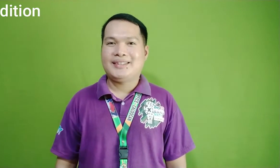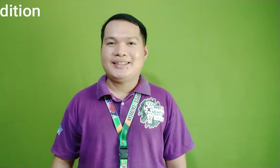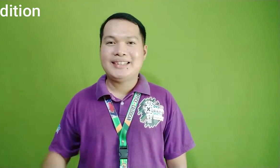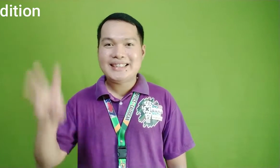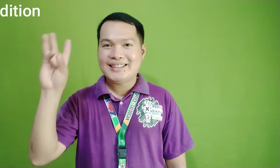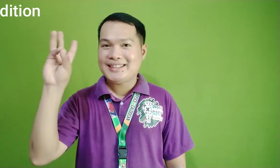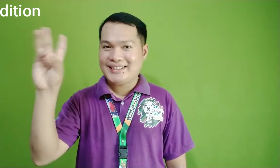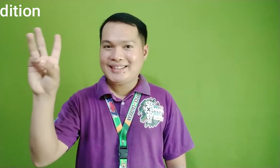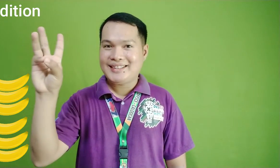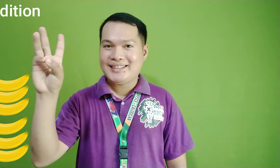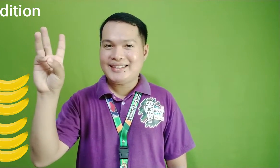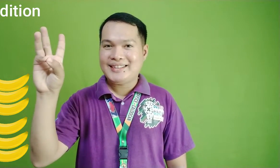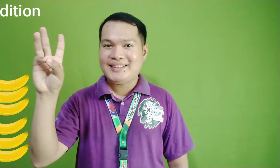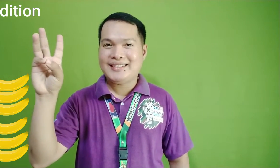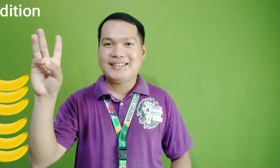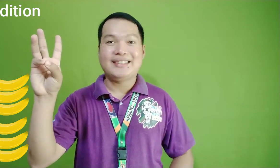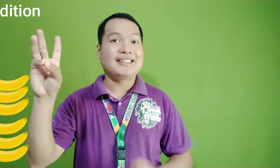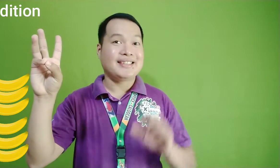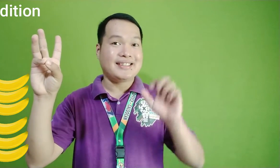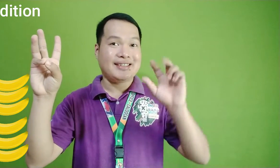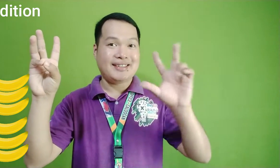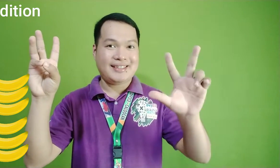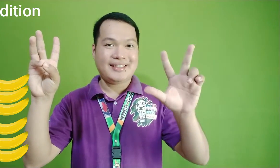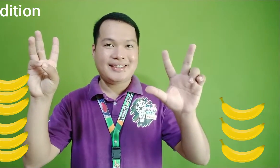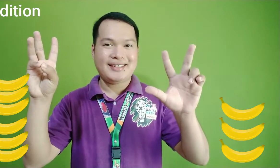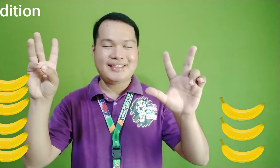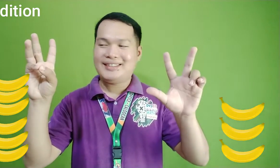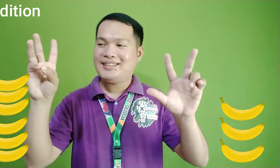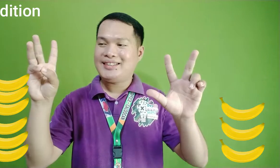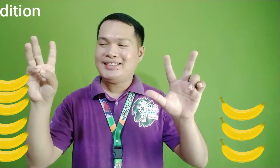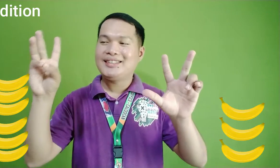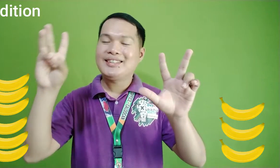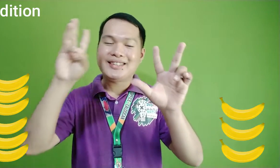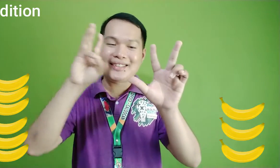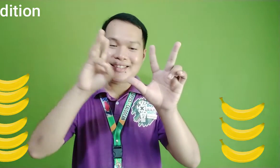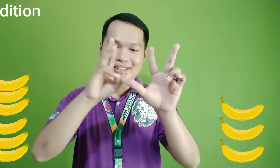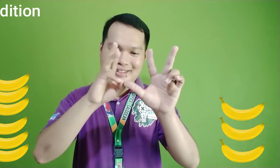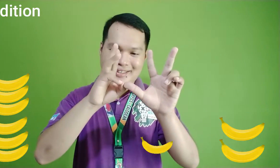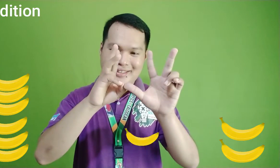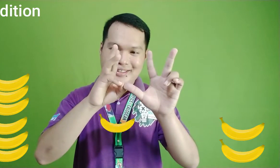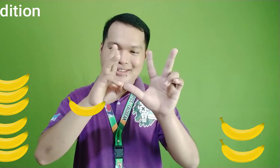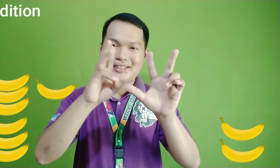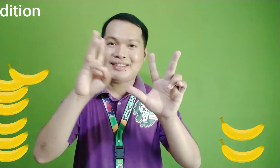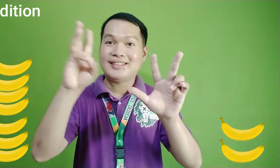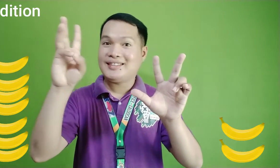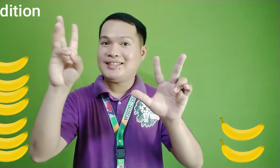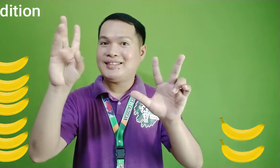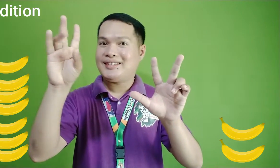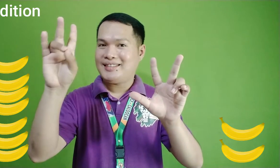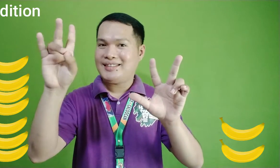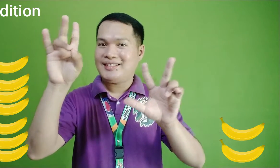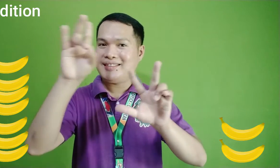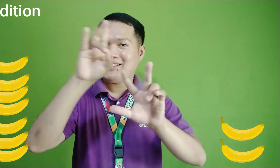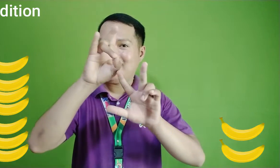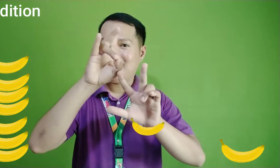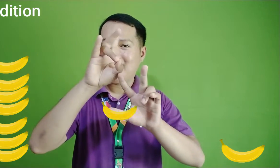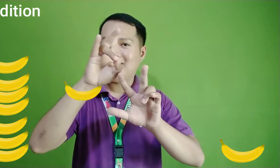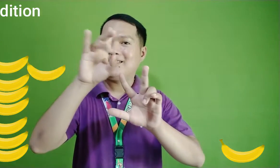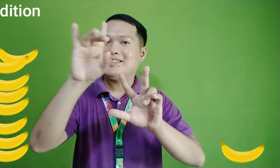Subukan natin ang 6 and 3. 6, pag dumikit na, magiging 7. Isa pa,